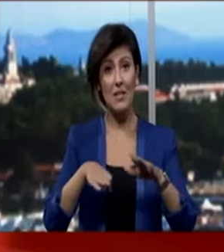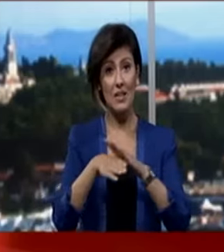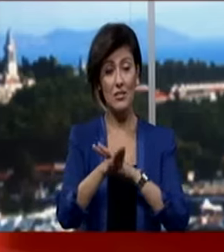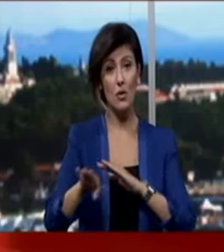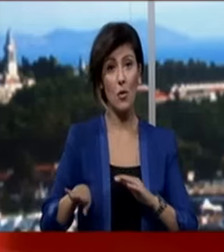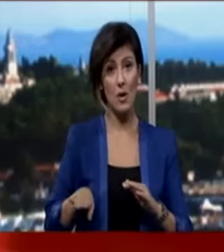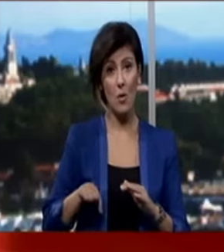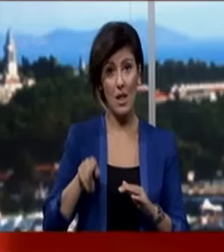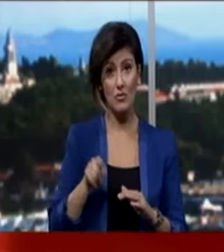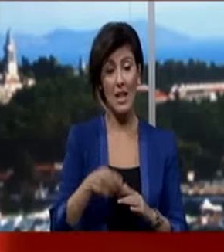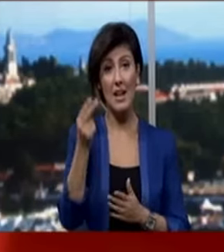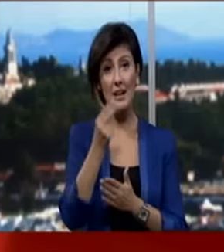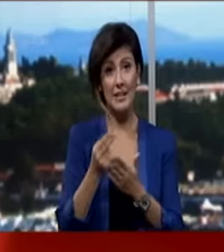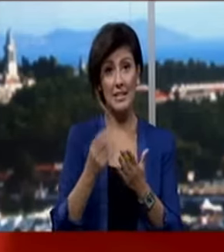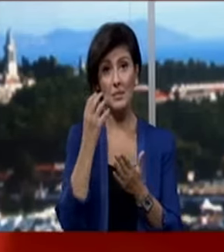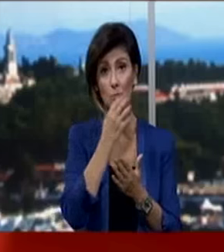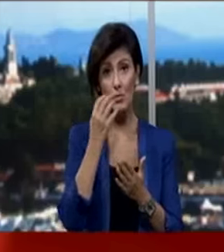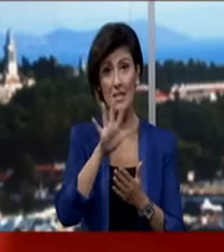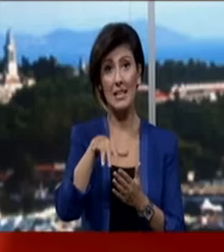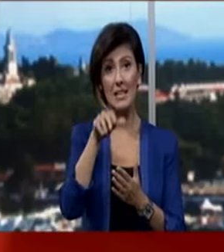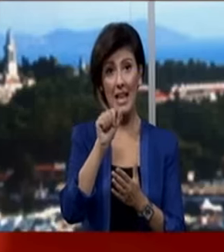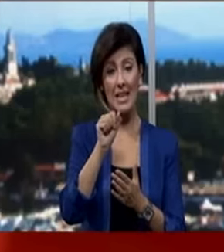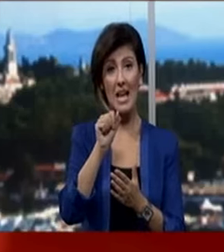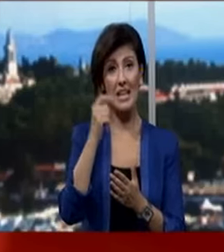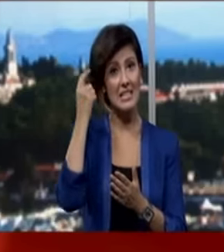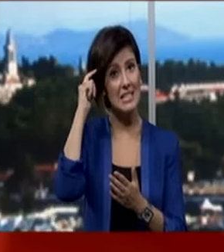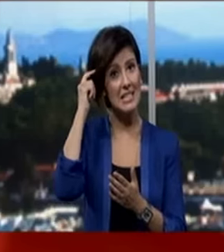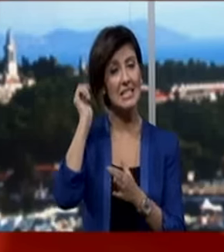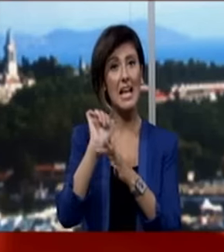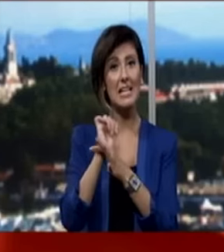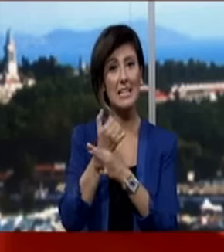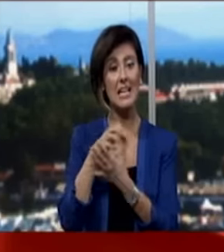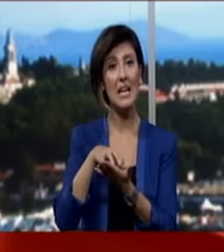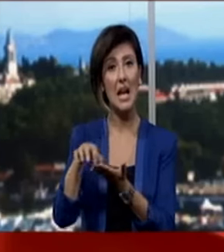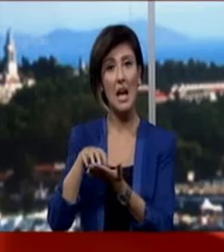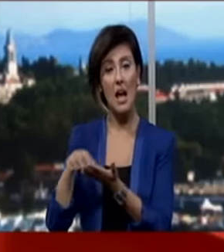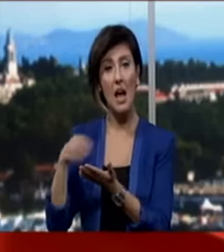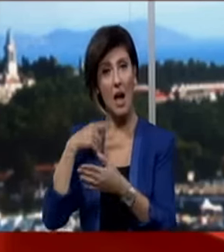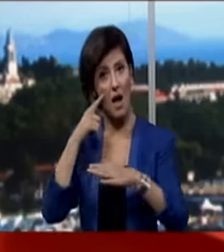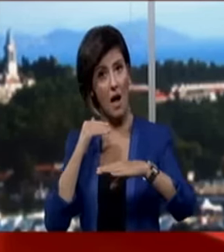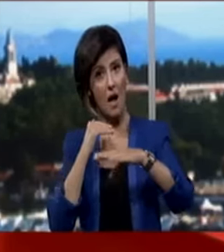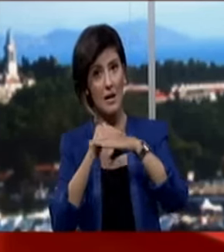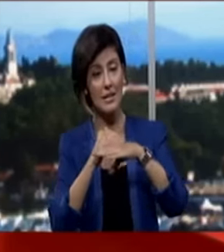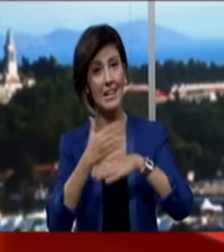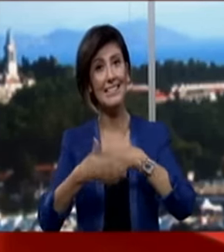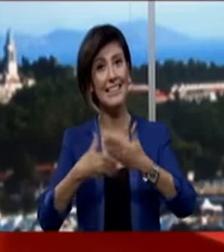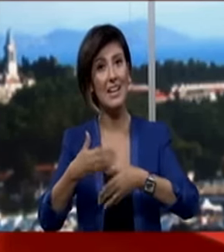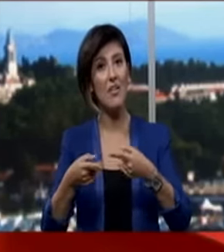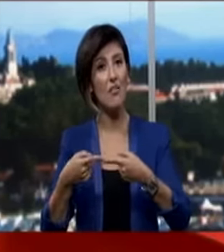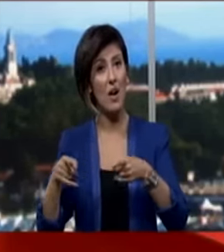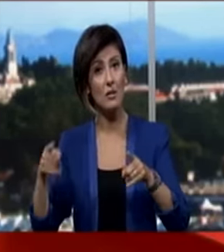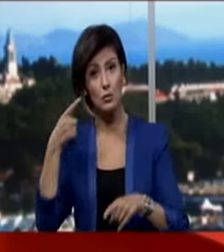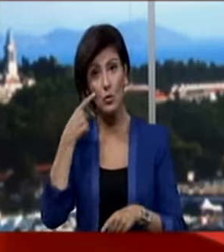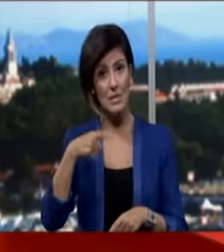Sınava girecek olan öğrenciler resim, müzik ve genel zihinsel yetenek alanlarında akranlarından ileri düzeyde